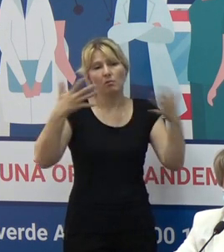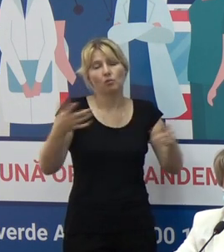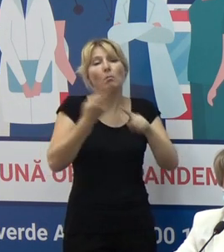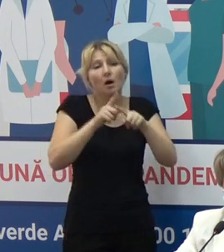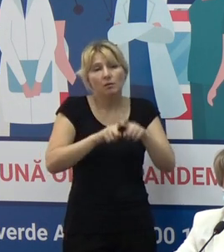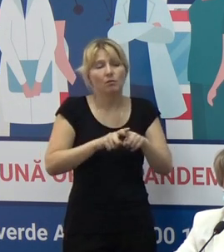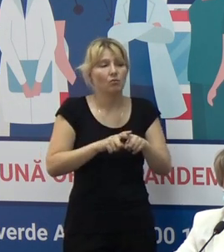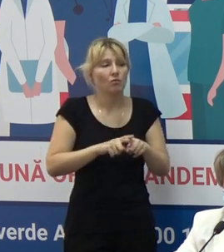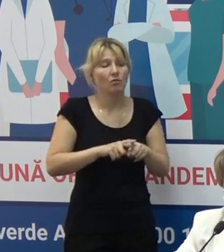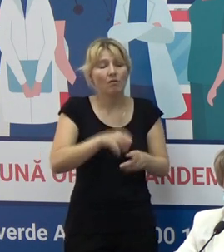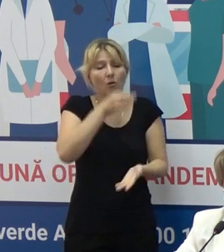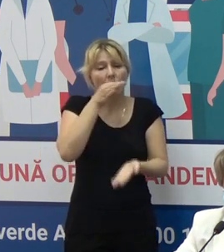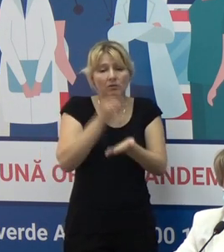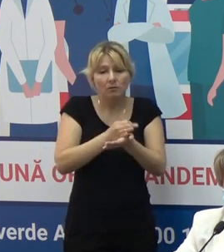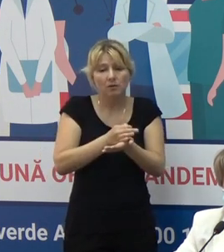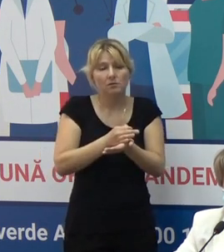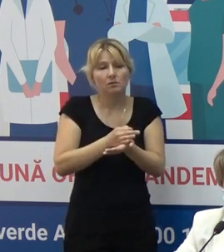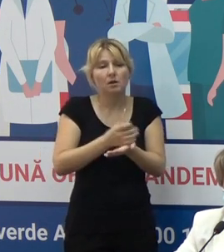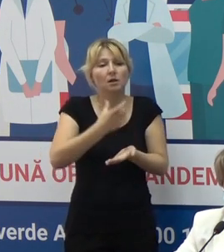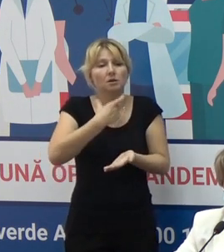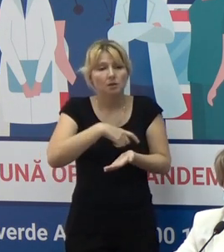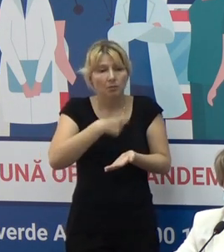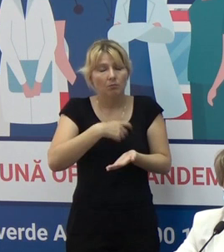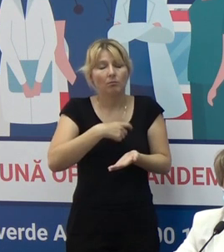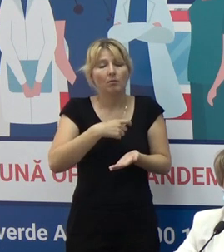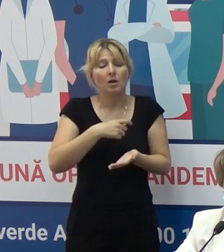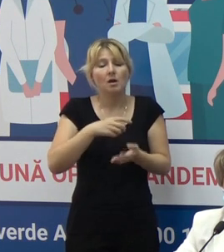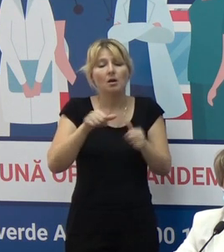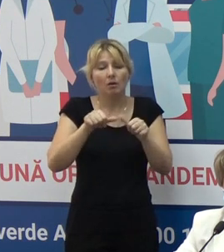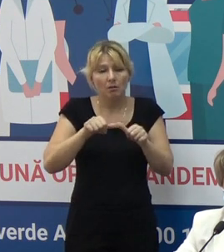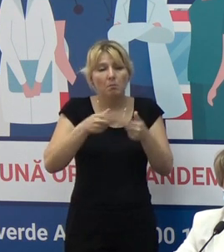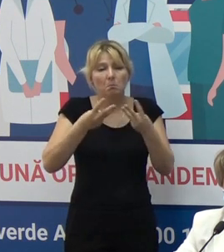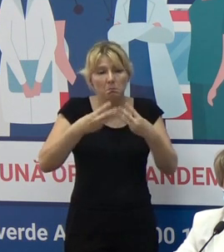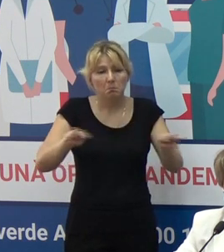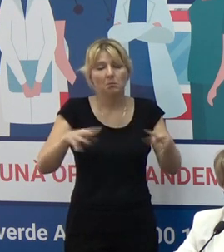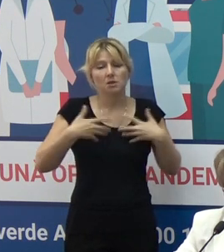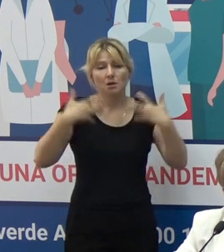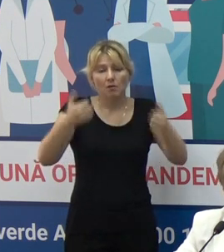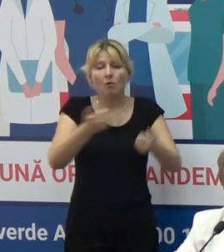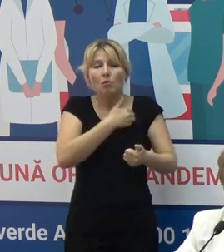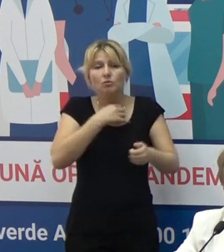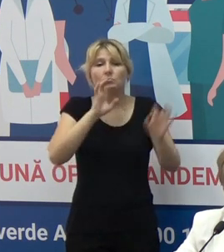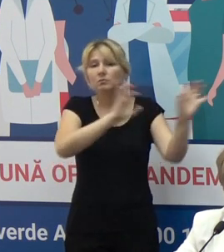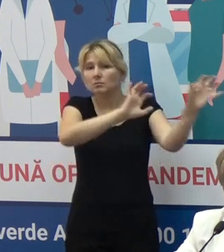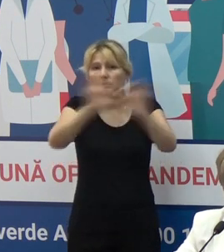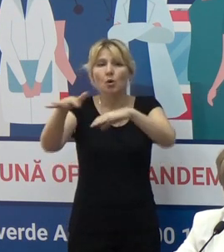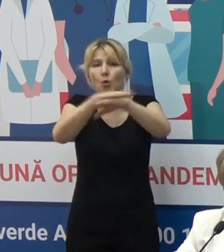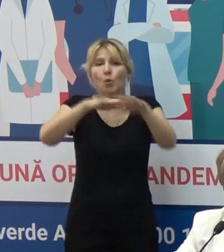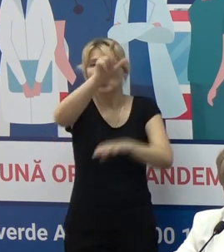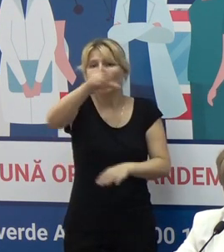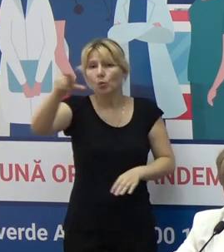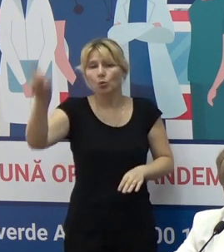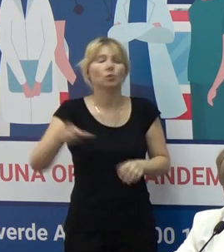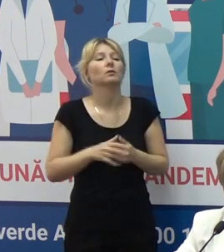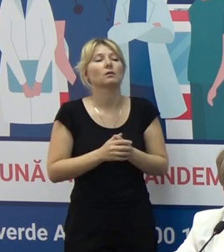responsabilitate se referă la a asigura protecția populației, în special a